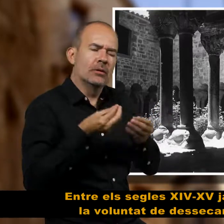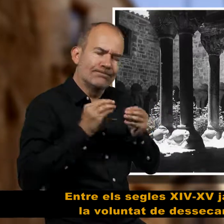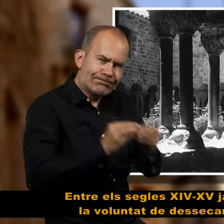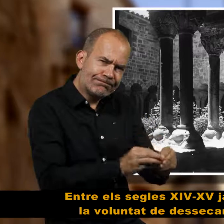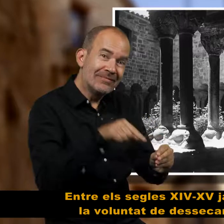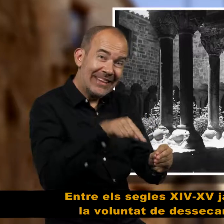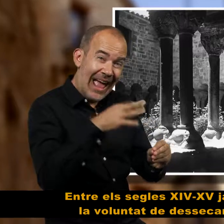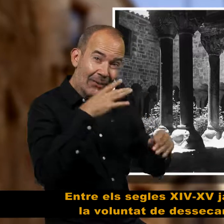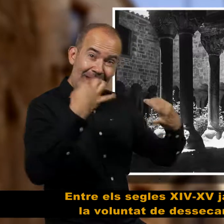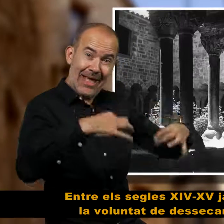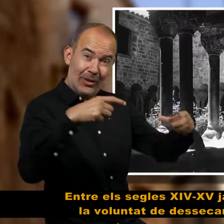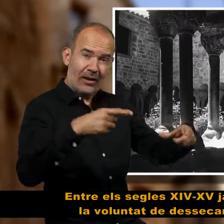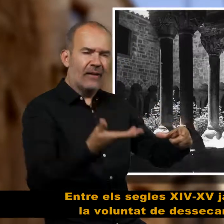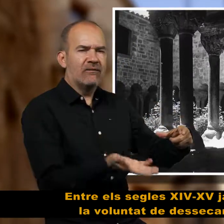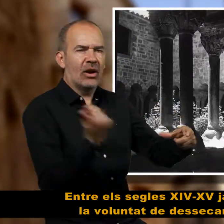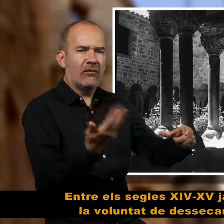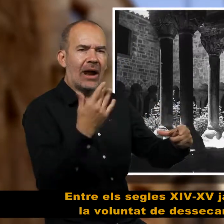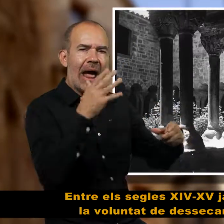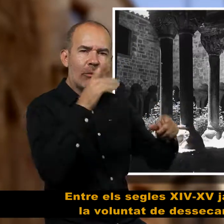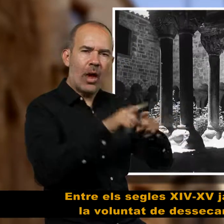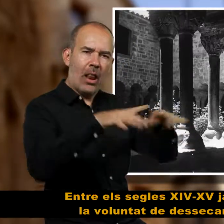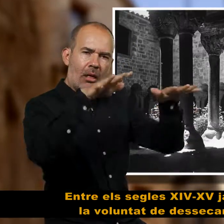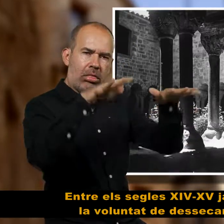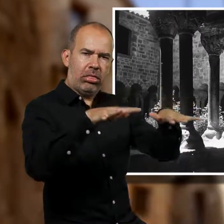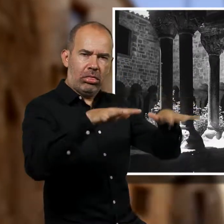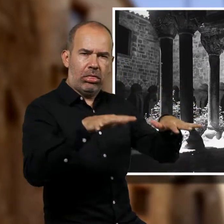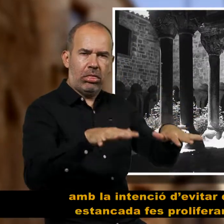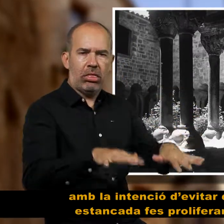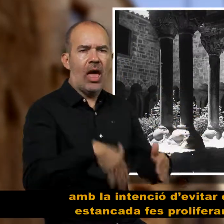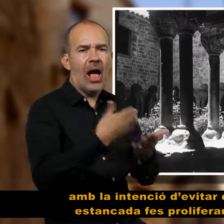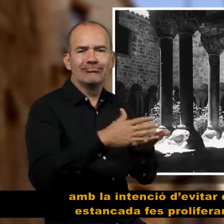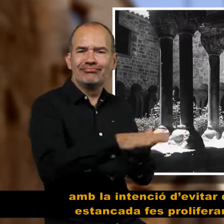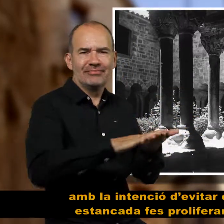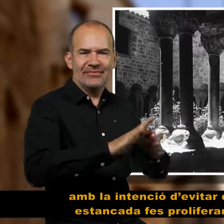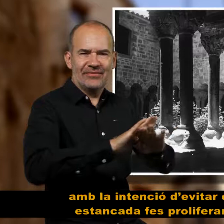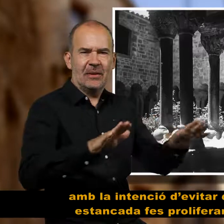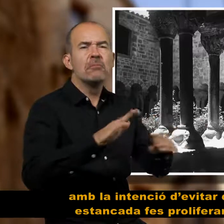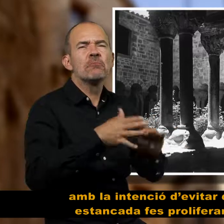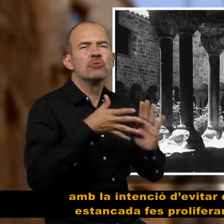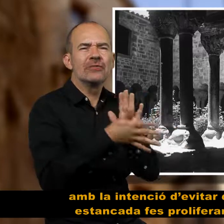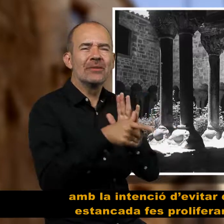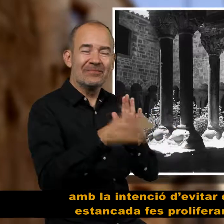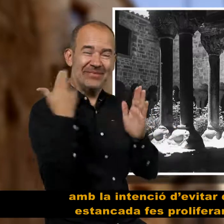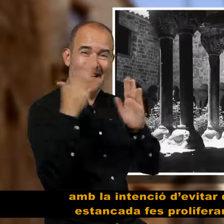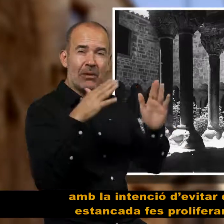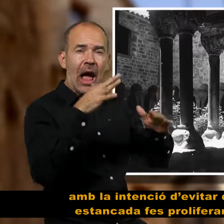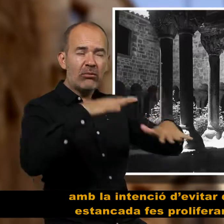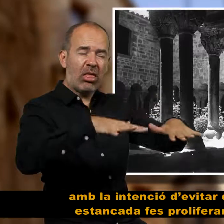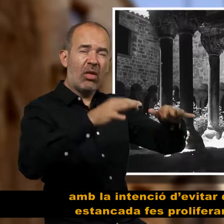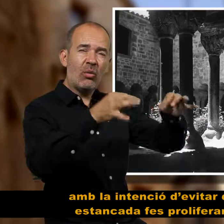que l'aigua estancada fes proliferar insectes que escampessin epidèmies, millorar la salubritat de la zona i aconseguir